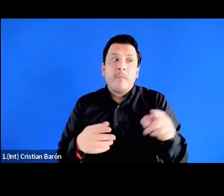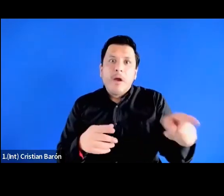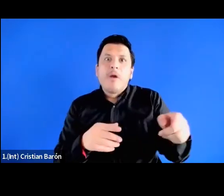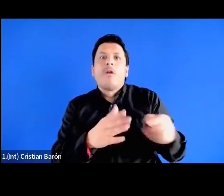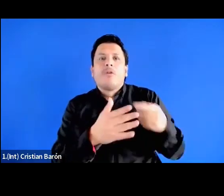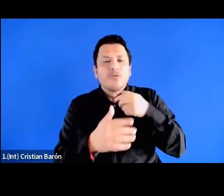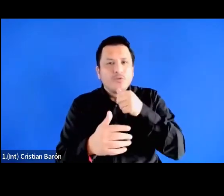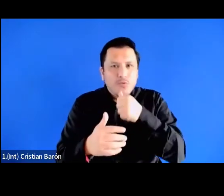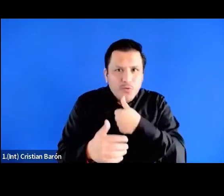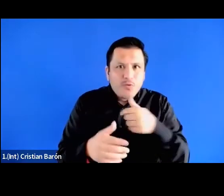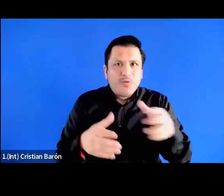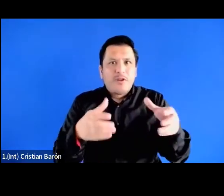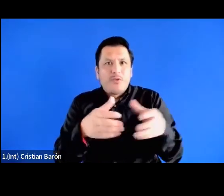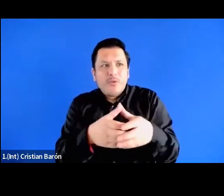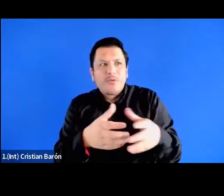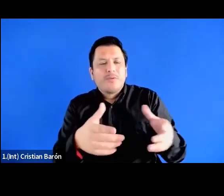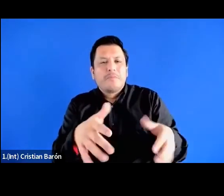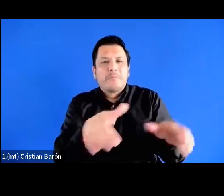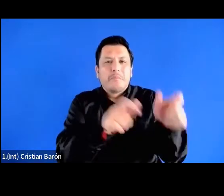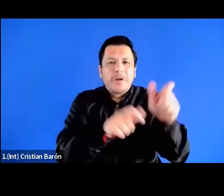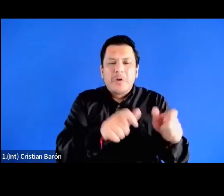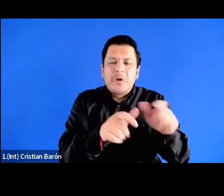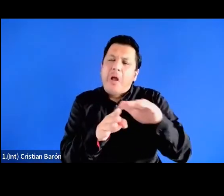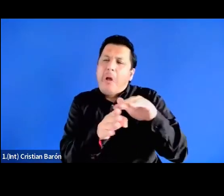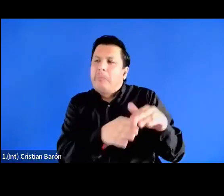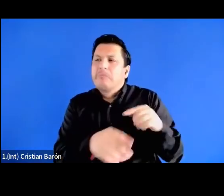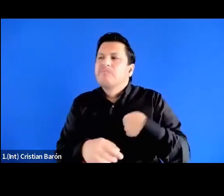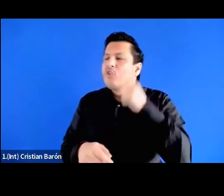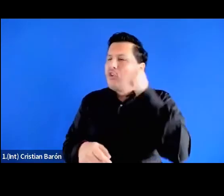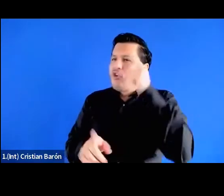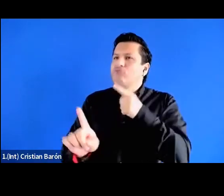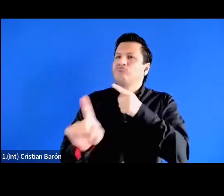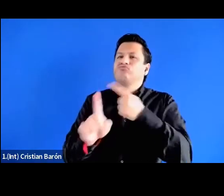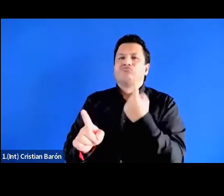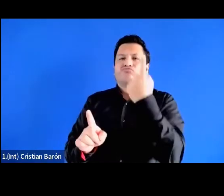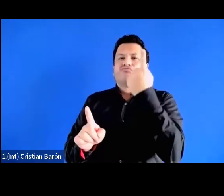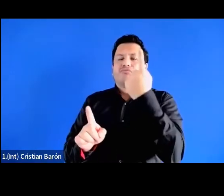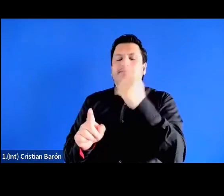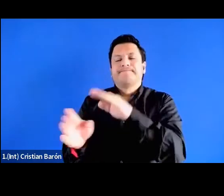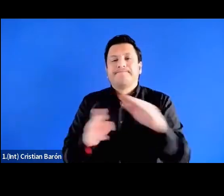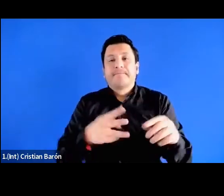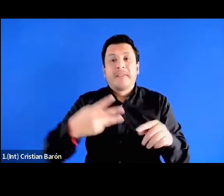digamos el resto del pueblo negro y por último